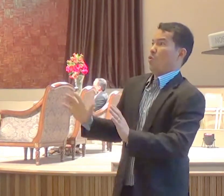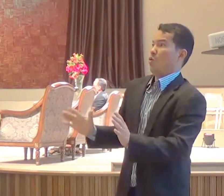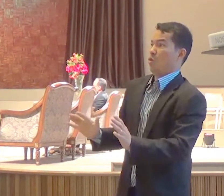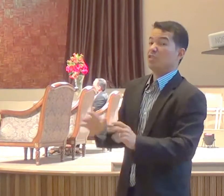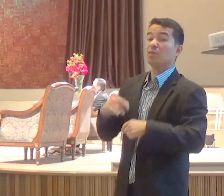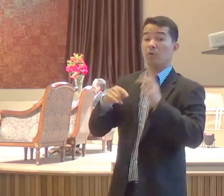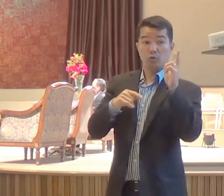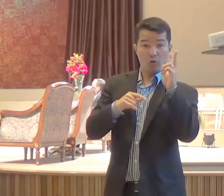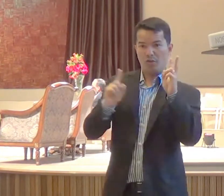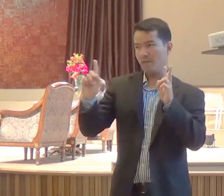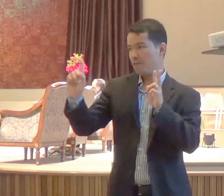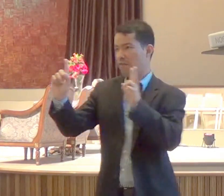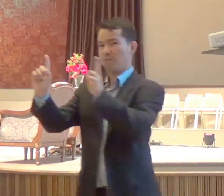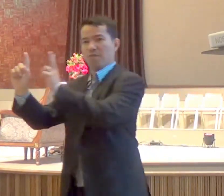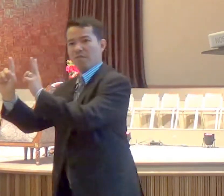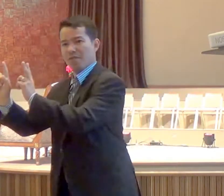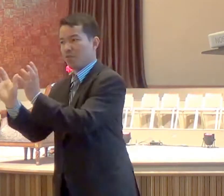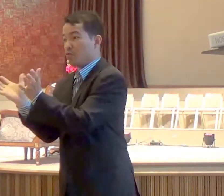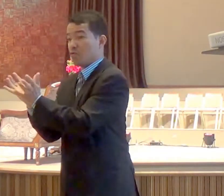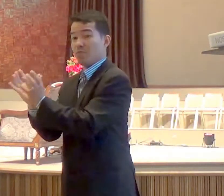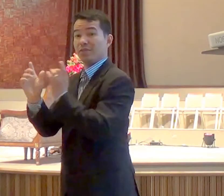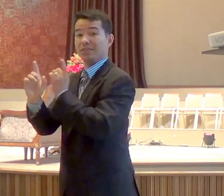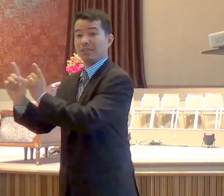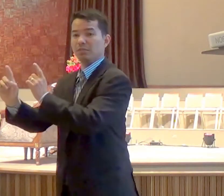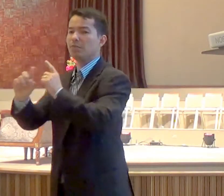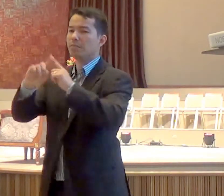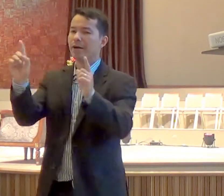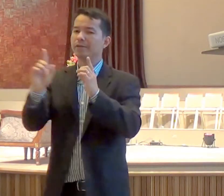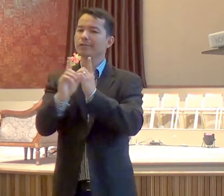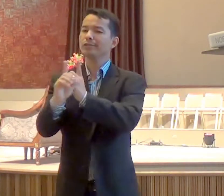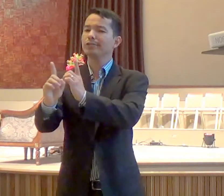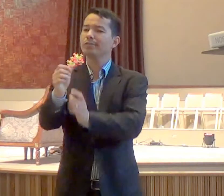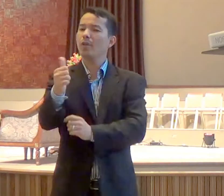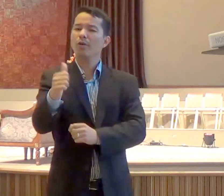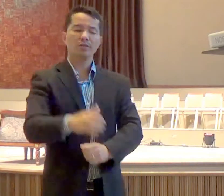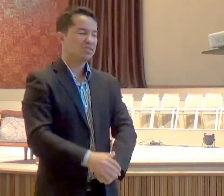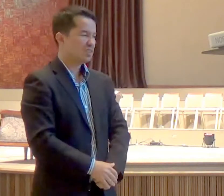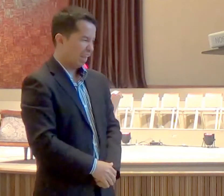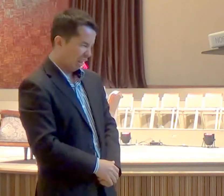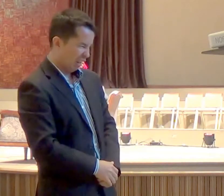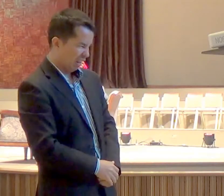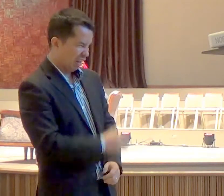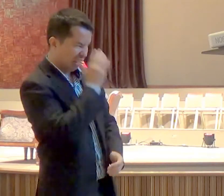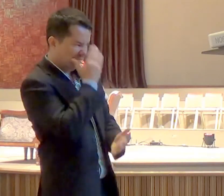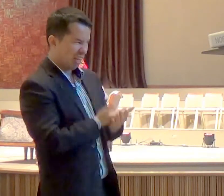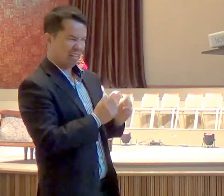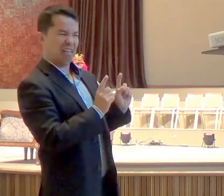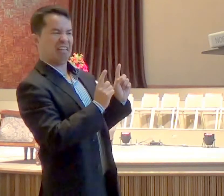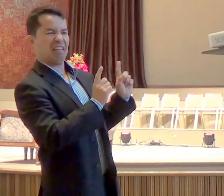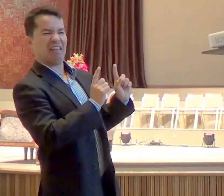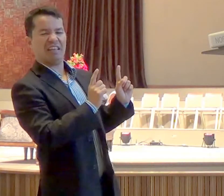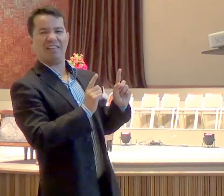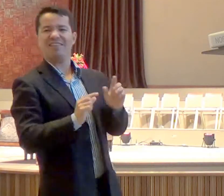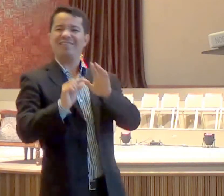aos demais, mas também a estes dois, eles não deram crédito, e aí então o verso 14 diz que o Senhor